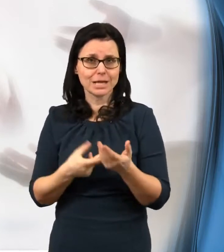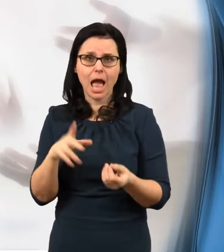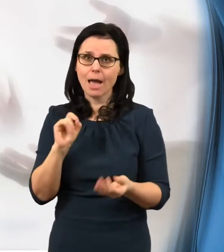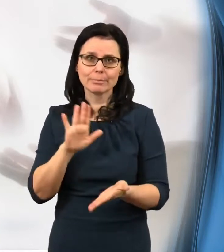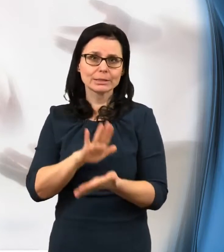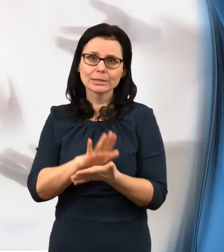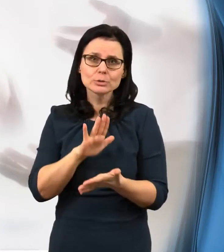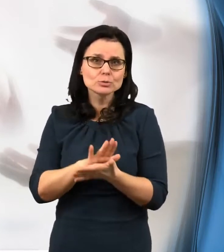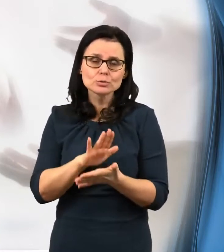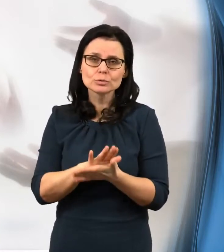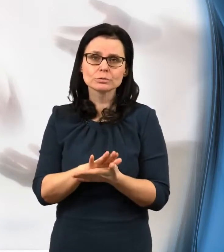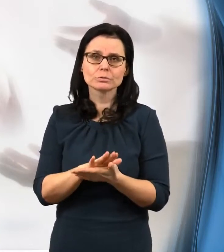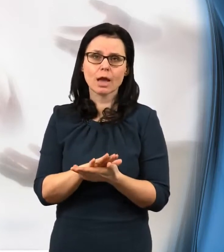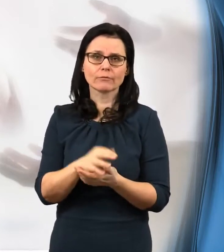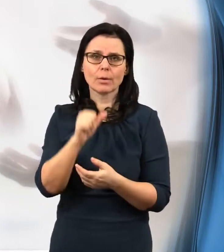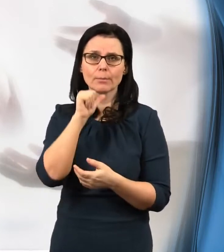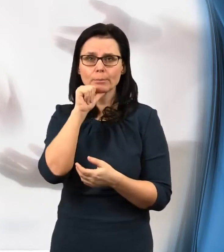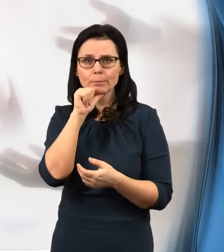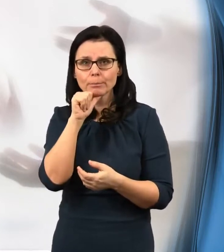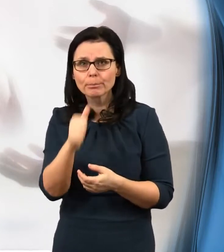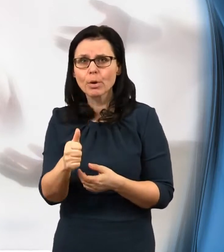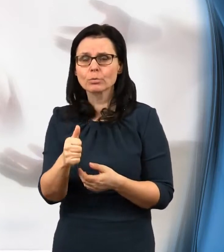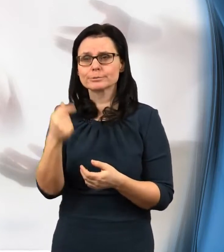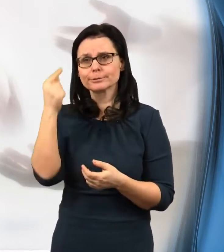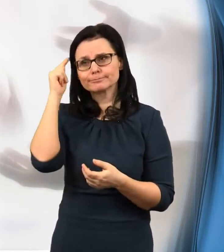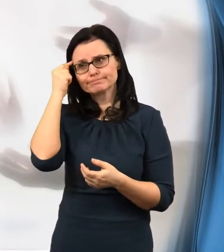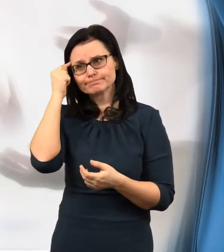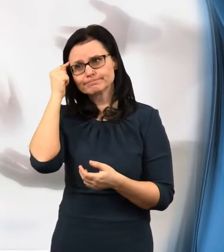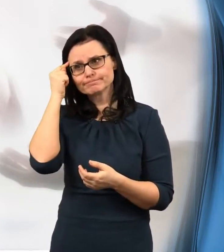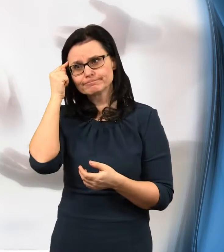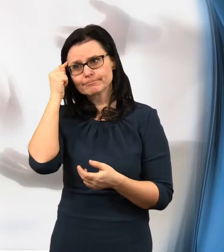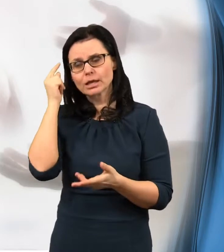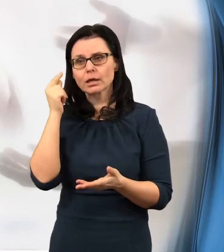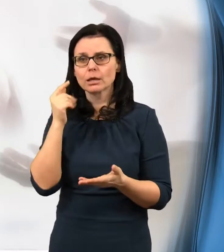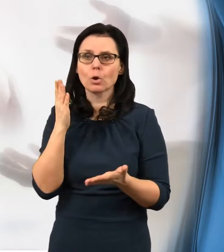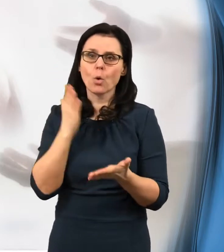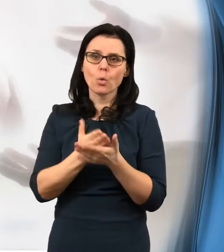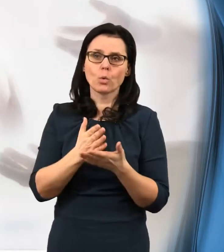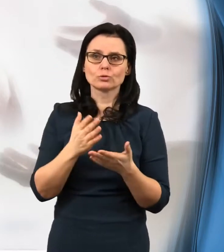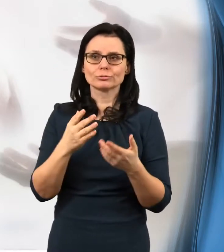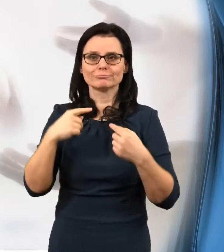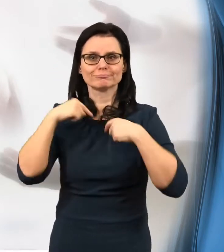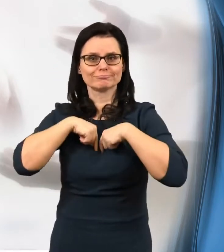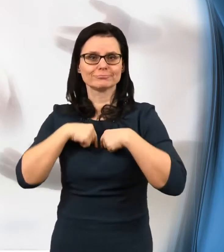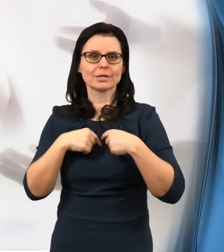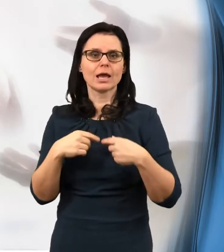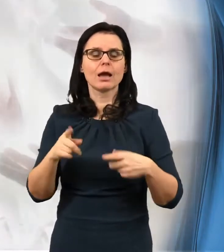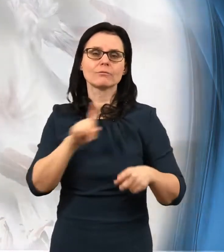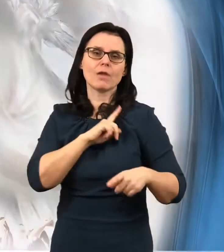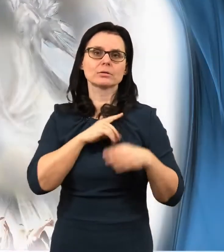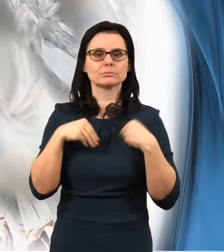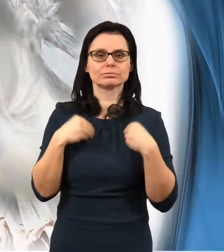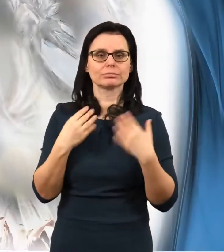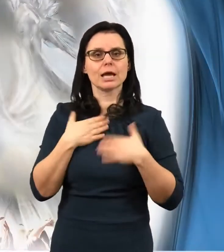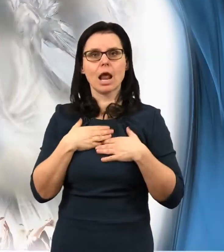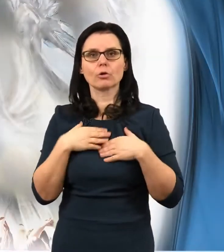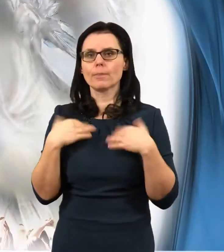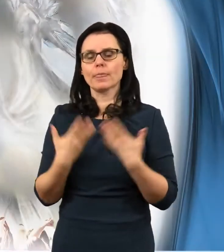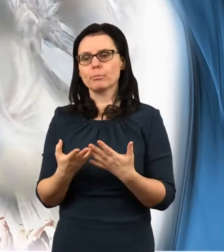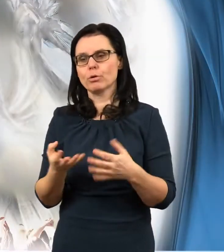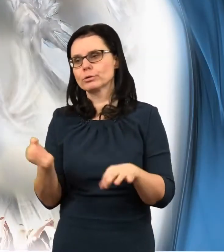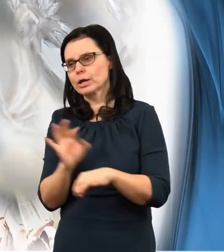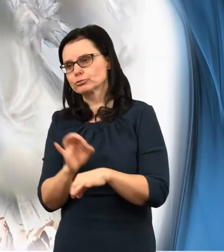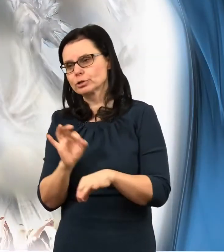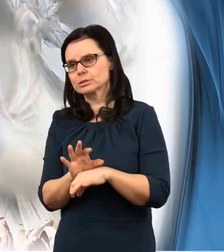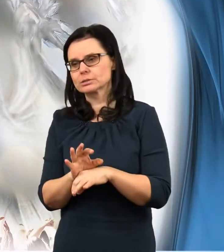zaboření jenom v těch svých buďto radostech a starostech, ale i v tom neštěstí, i štěstí,